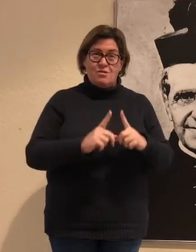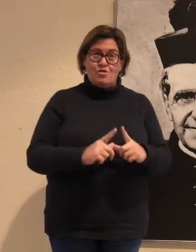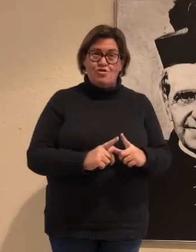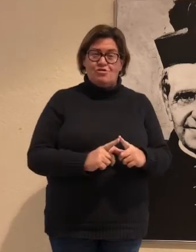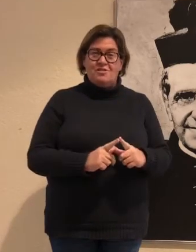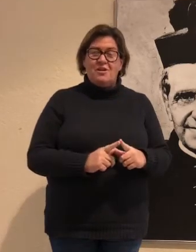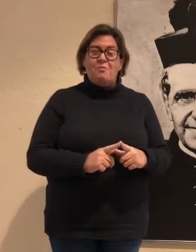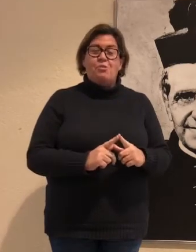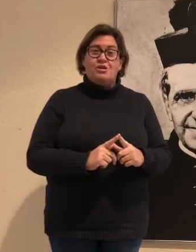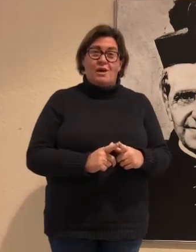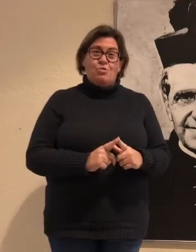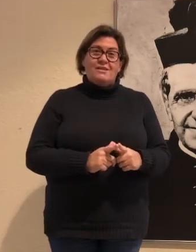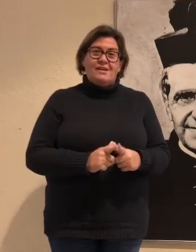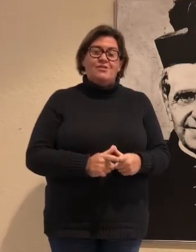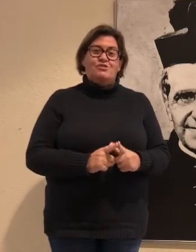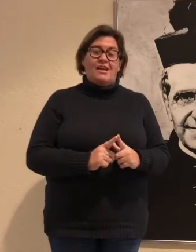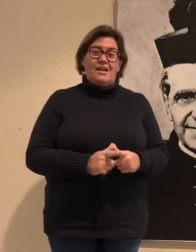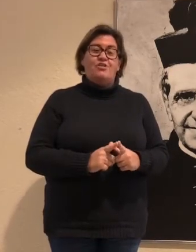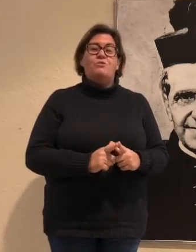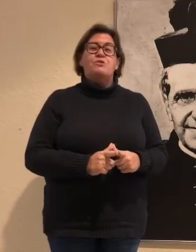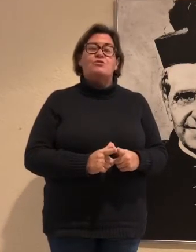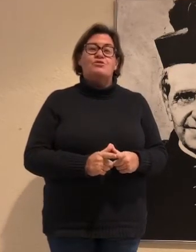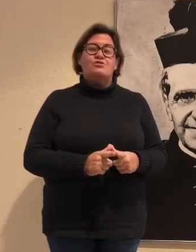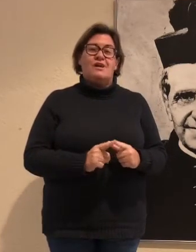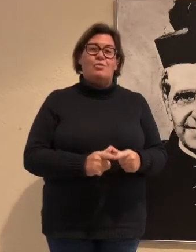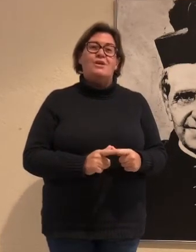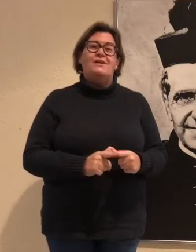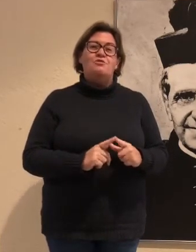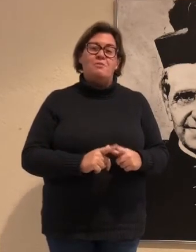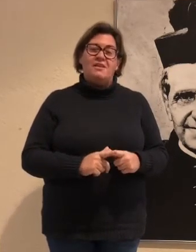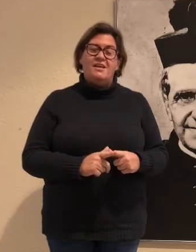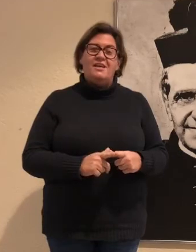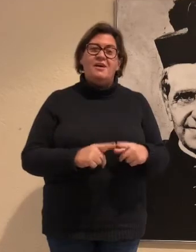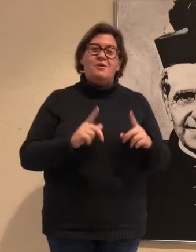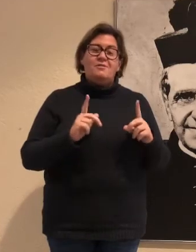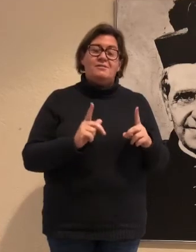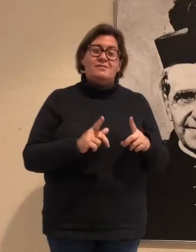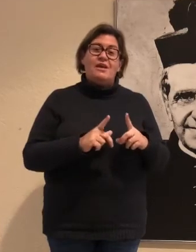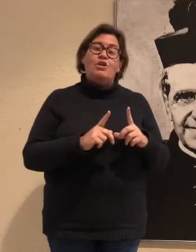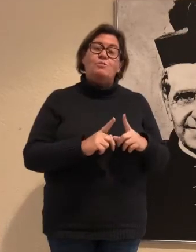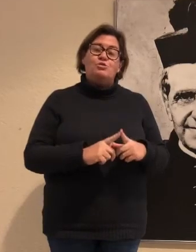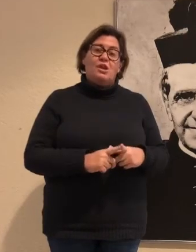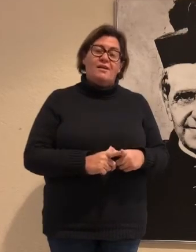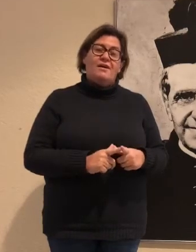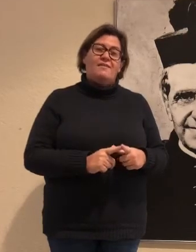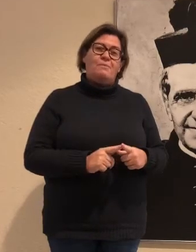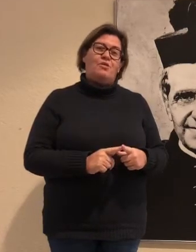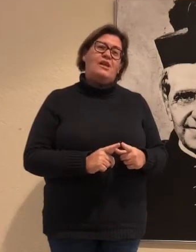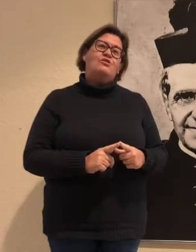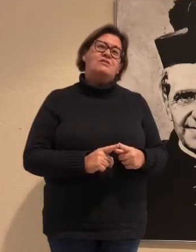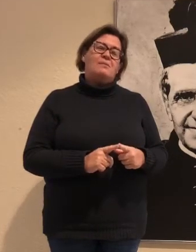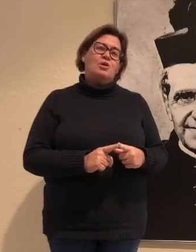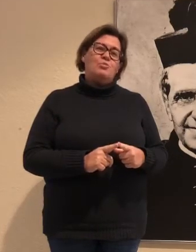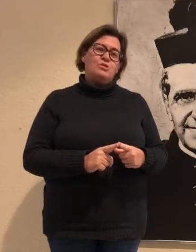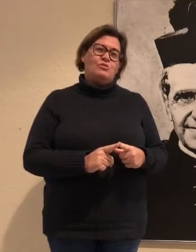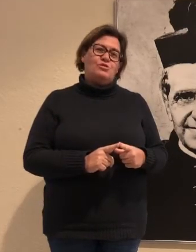soy yo, porque aún estando tan lejos de vosotros, aún estando en Madrid, tengo la oportunidad de poder encontrarme con vosotros.